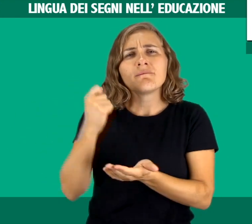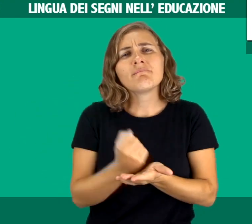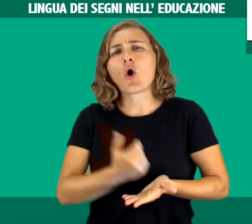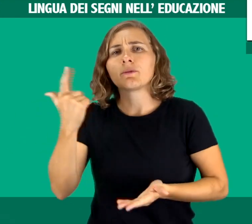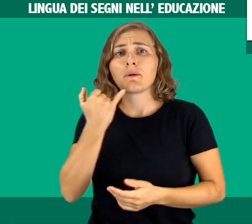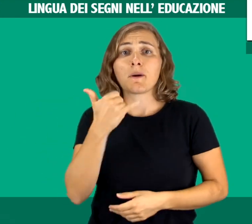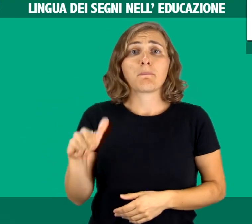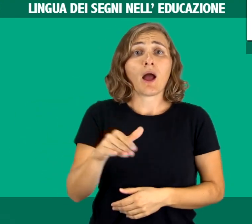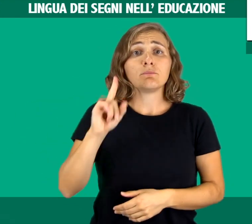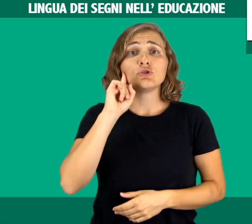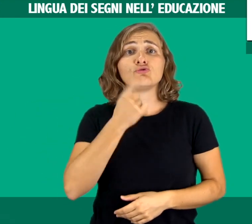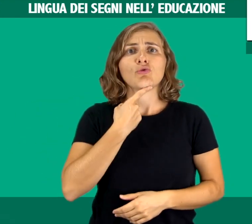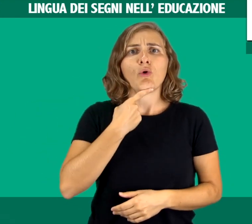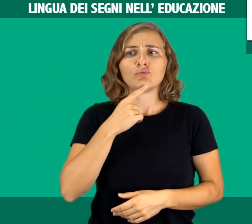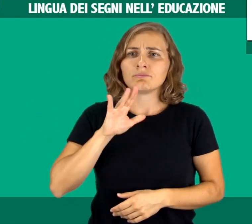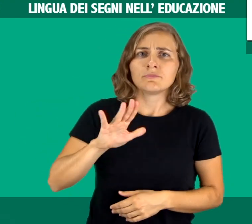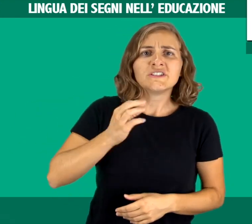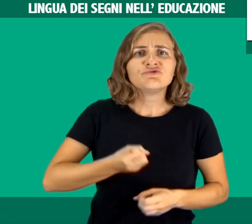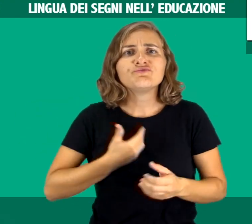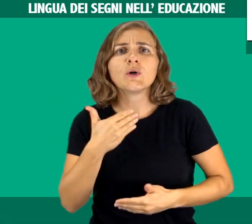cognitivo, linguistico e sociale dei bambini sordi.